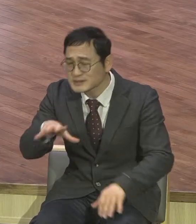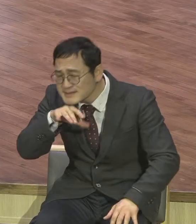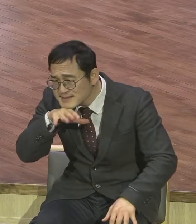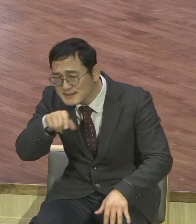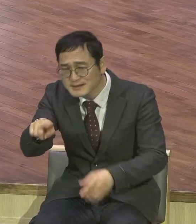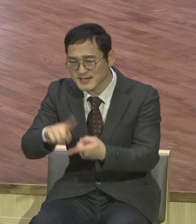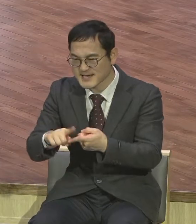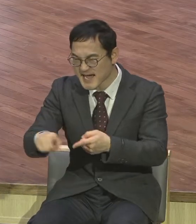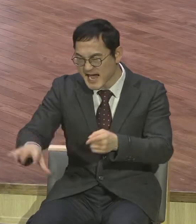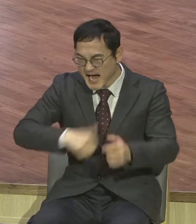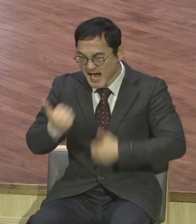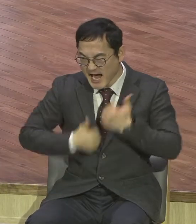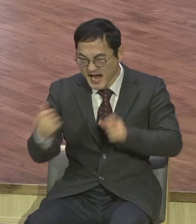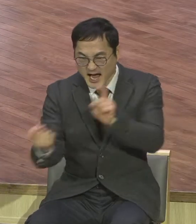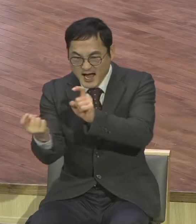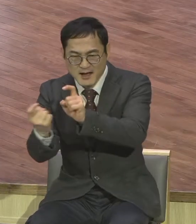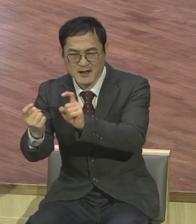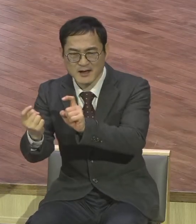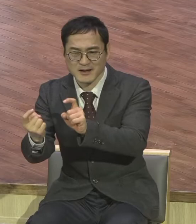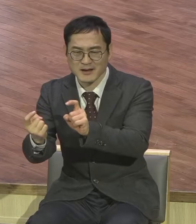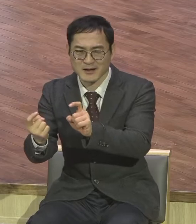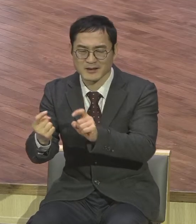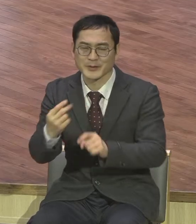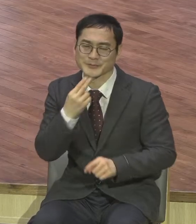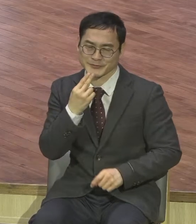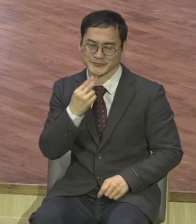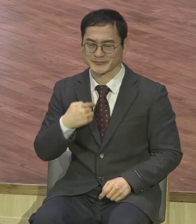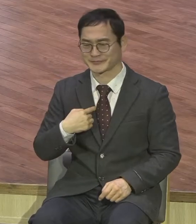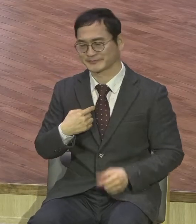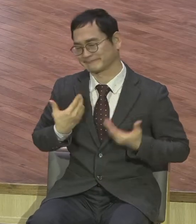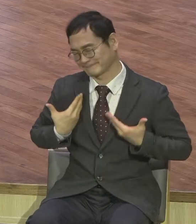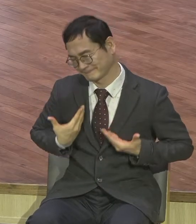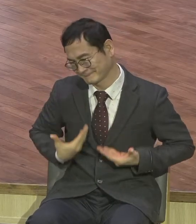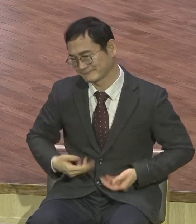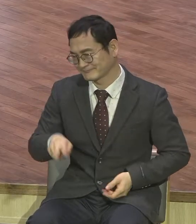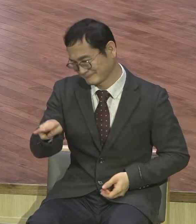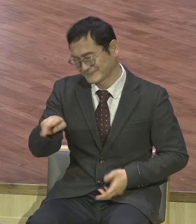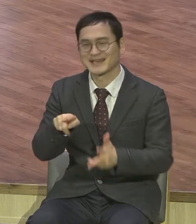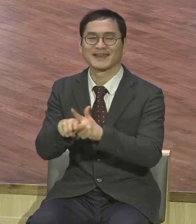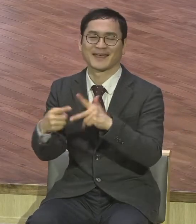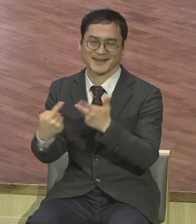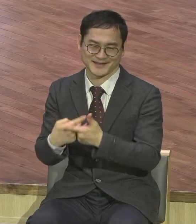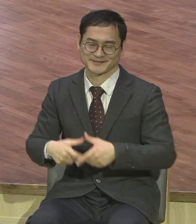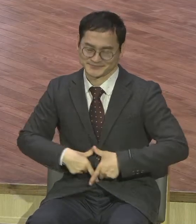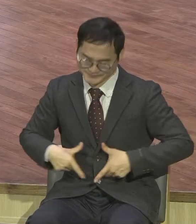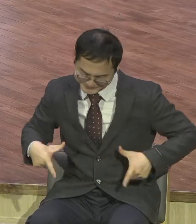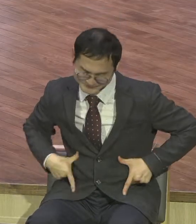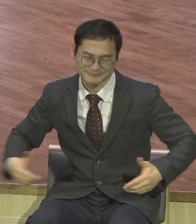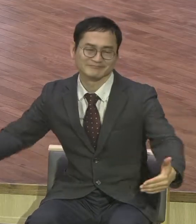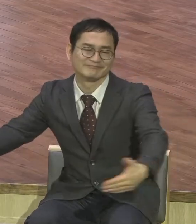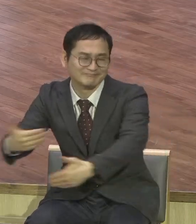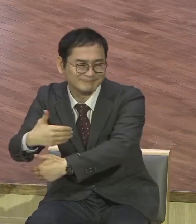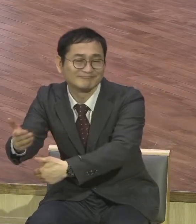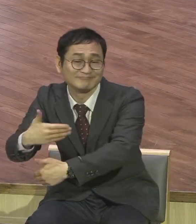깨지고 새틀을 갖추기 위해서는 여기서부터 시작돼요 가짝 잘못된 거 여기서부터 시작입니다 그럴 수 있다